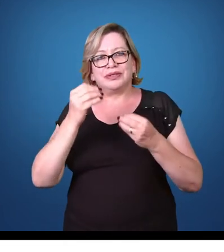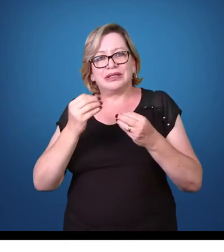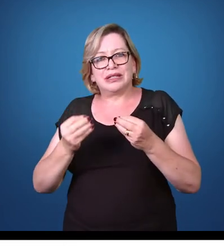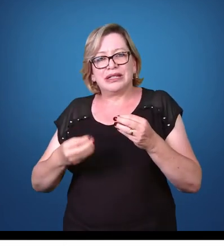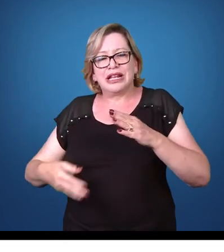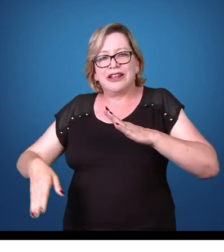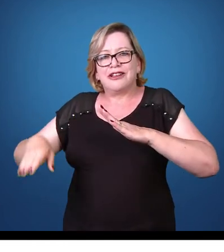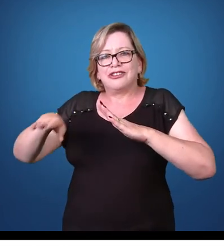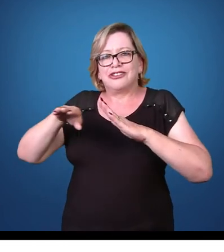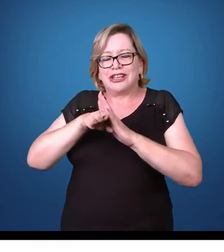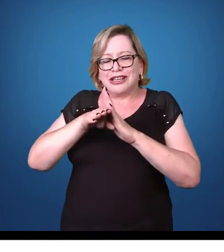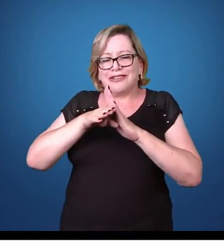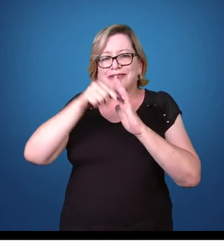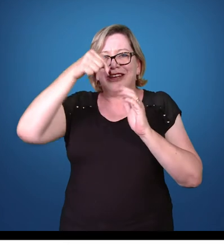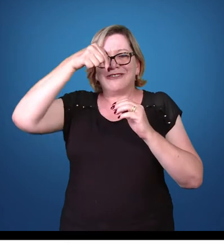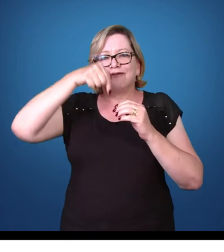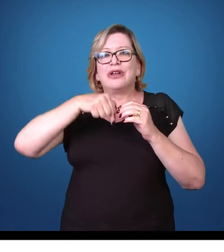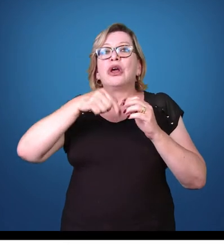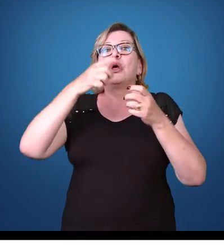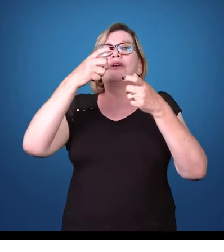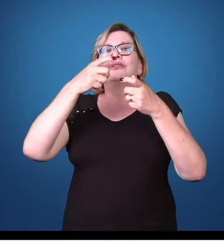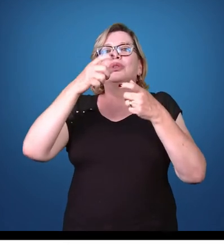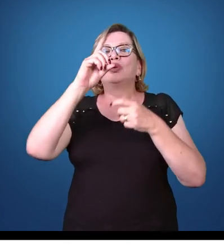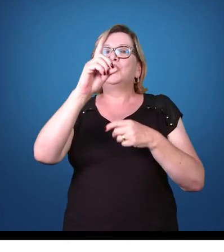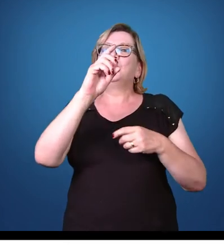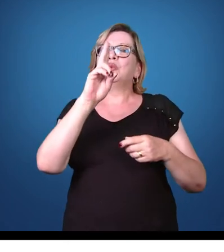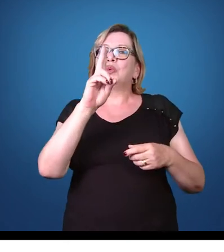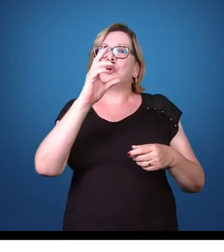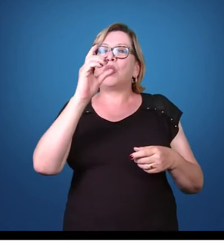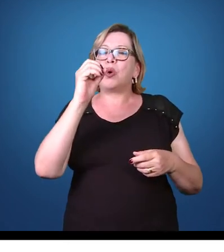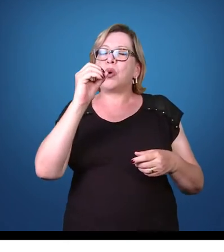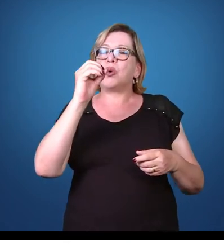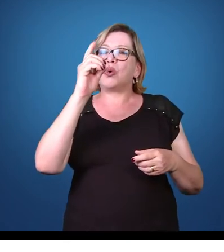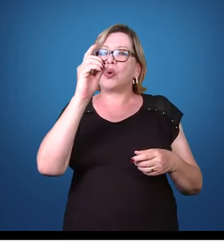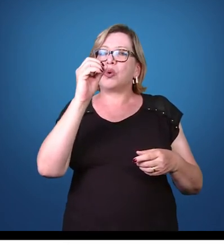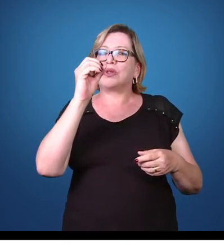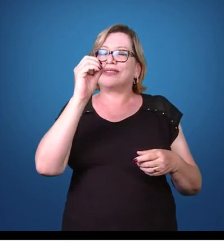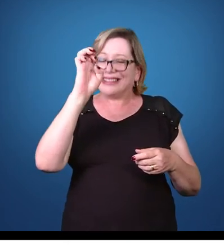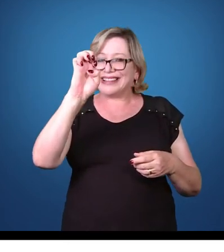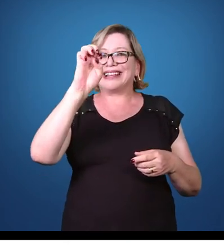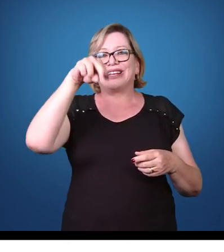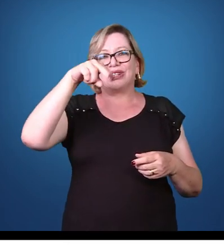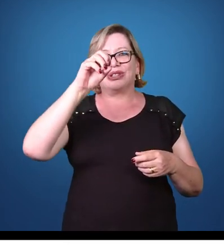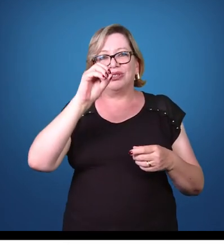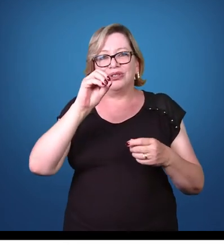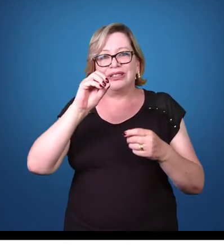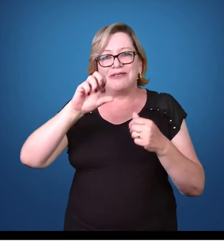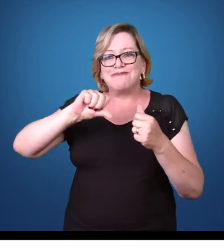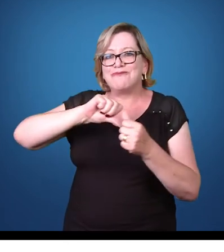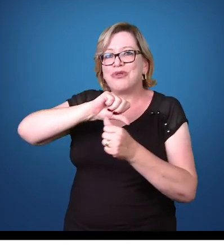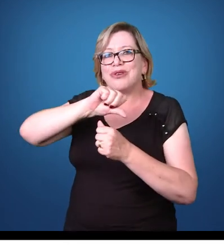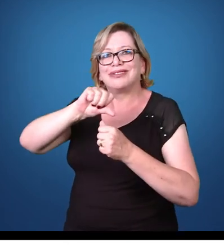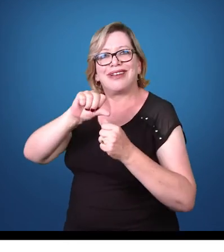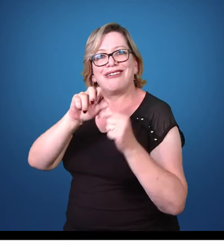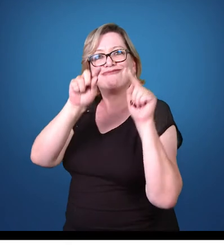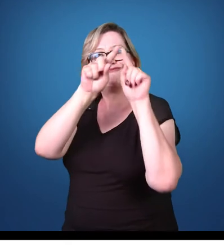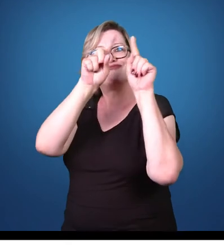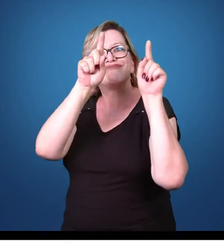chega até o duodeno. E no duodeno, ocorre a transformação para as formas trofosoítas.